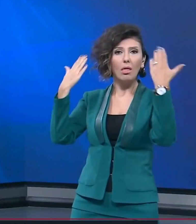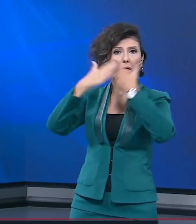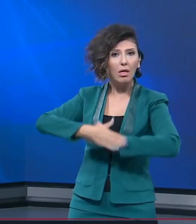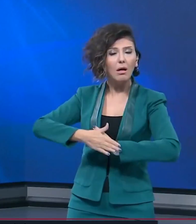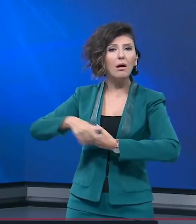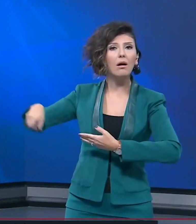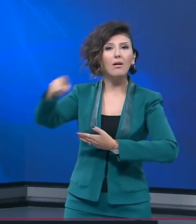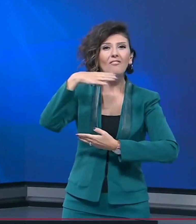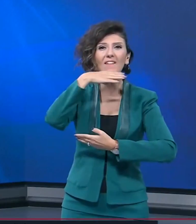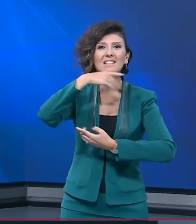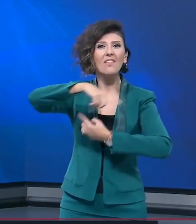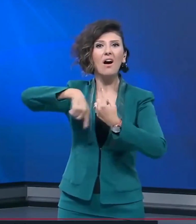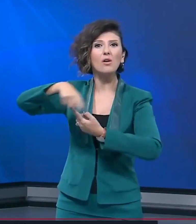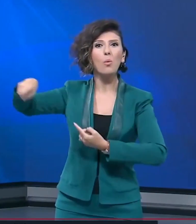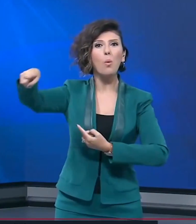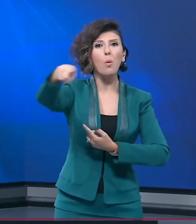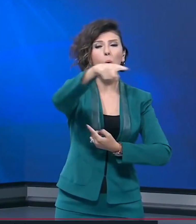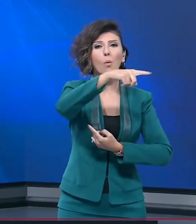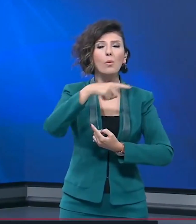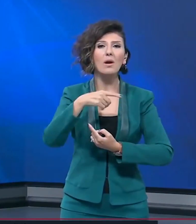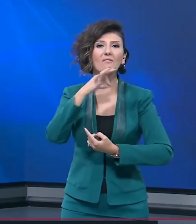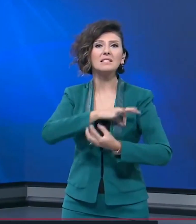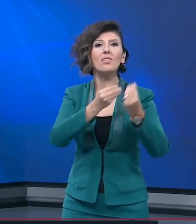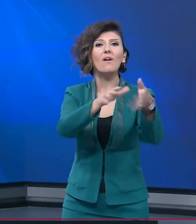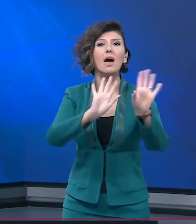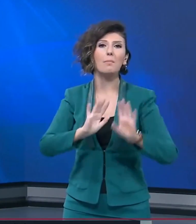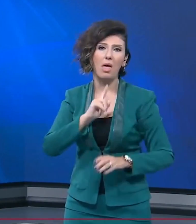arayan mihraklara asla koz verilmemelidir.